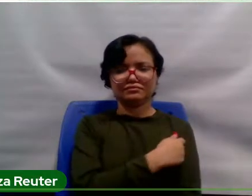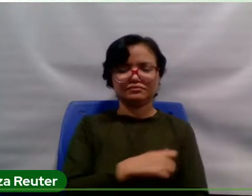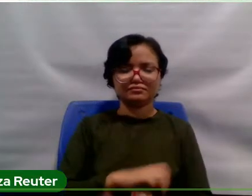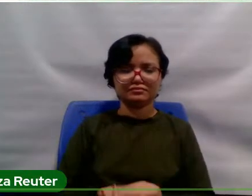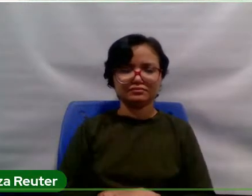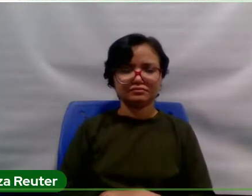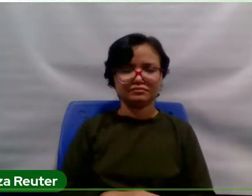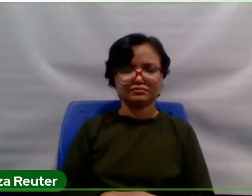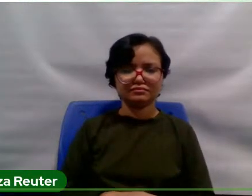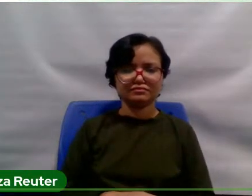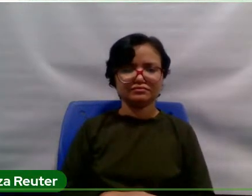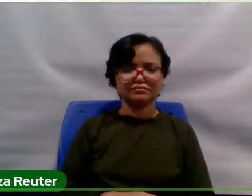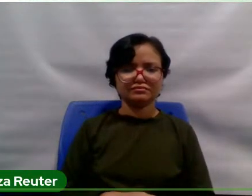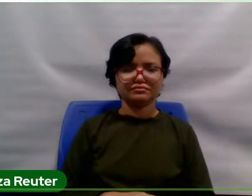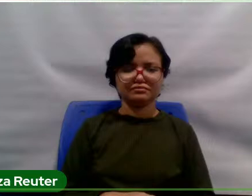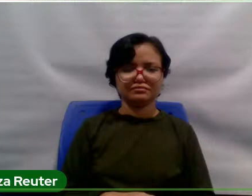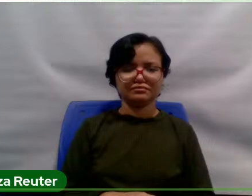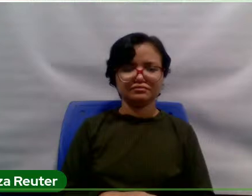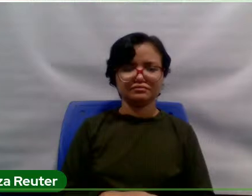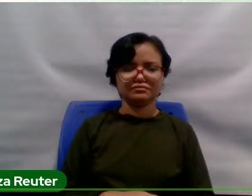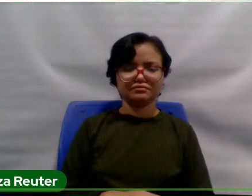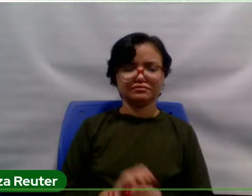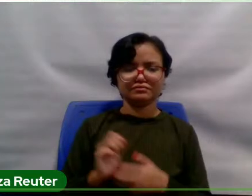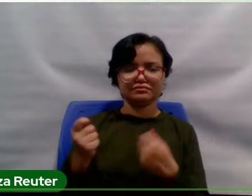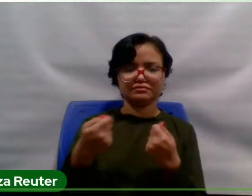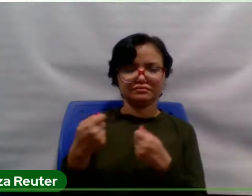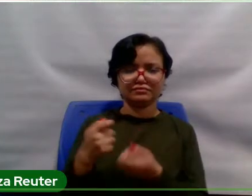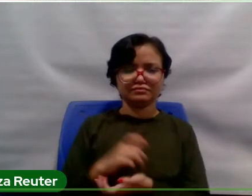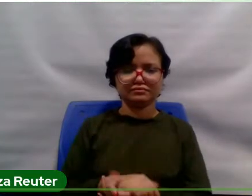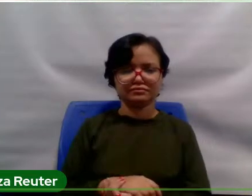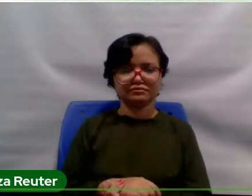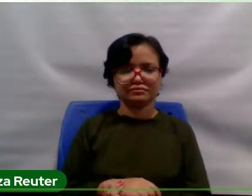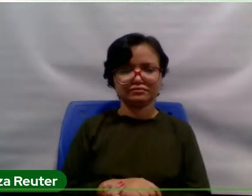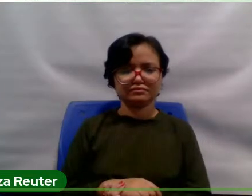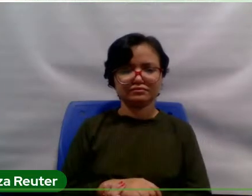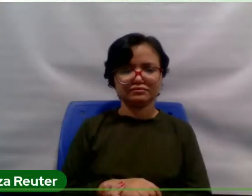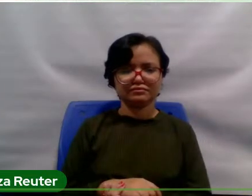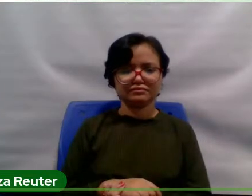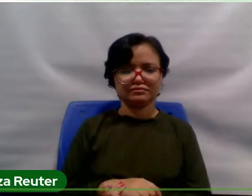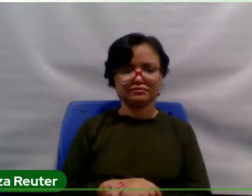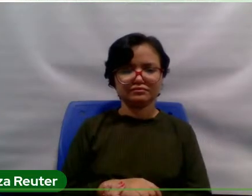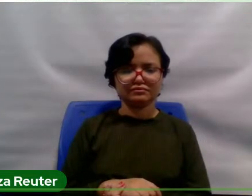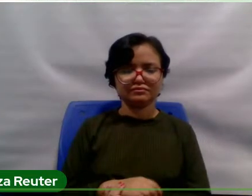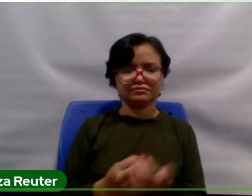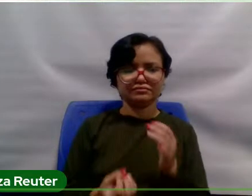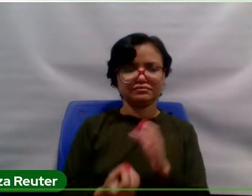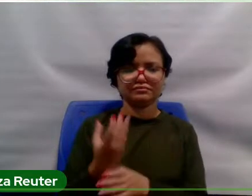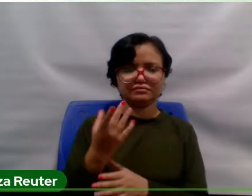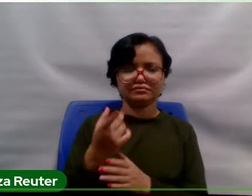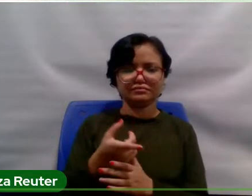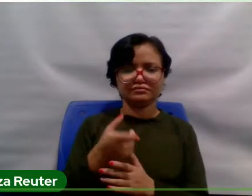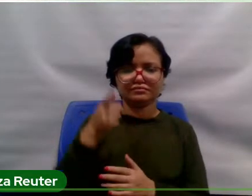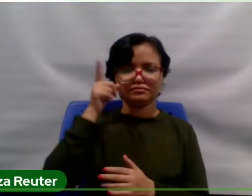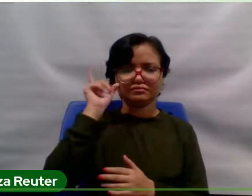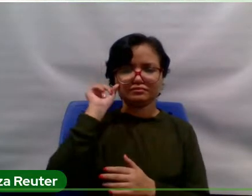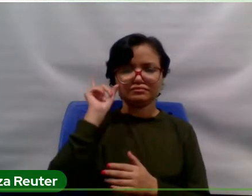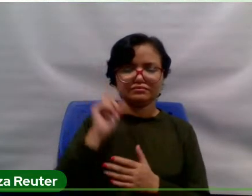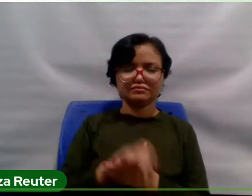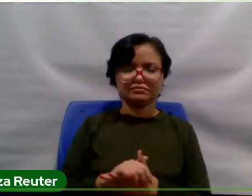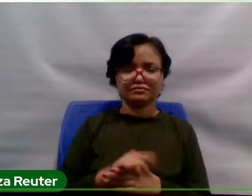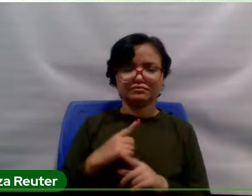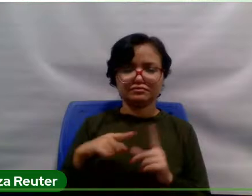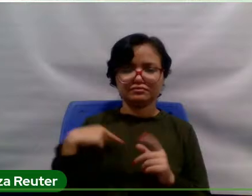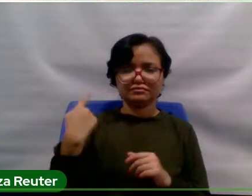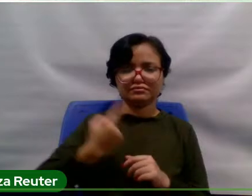Claro que isso deveria ter sido providenciado muito antes, mas todos nós sabemos, né? O que houve,